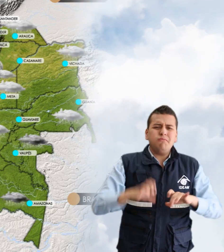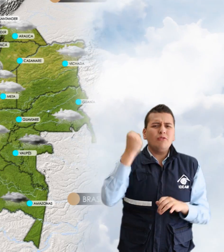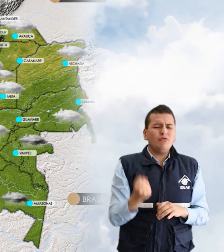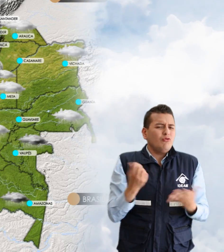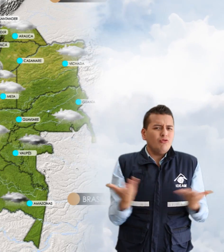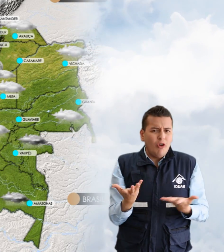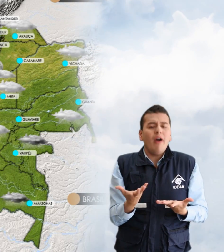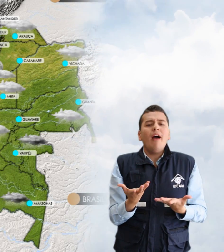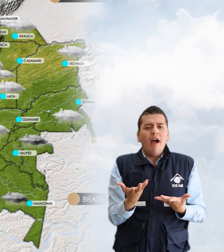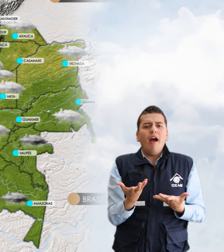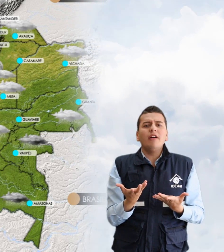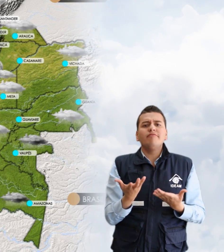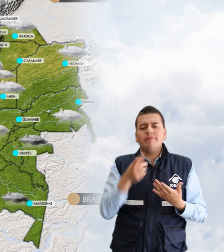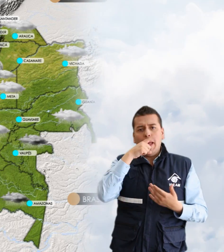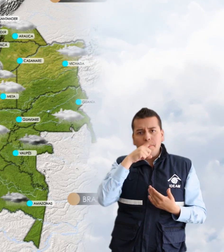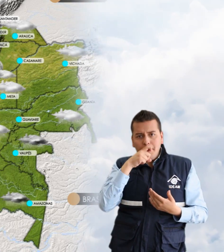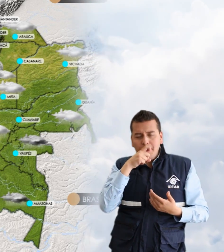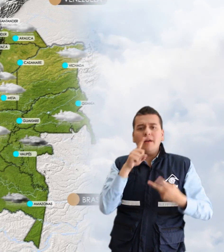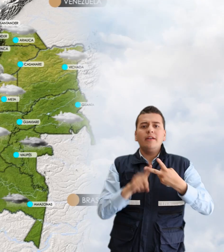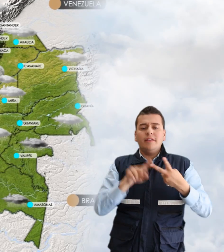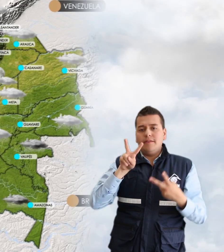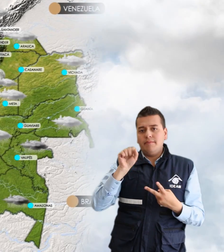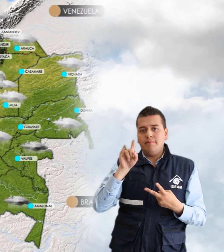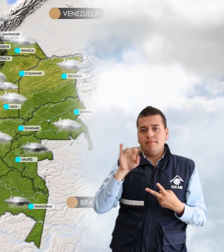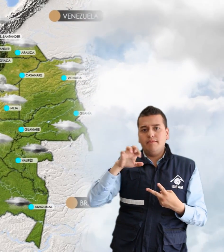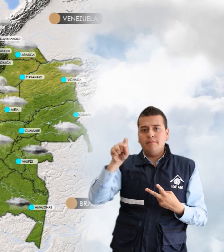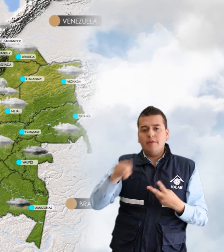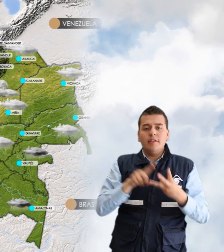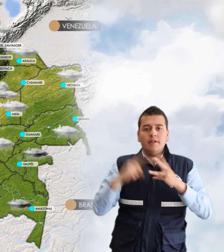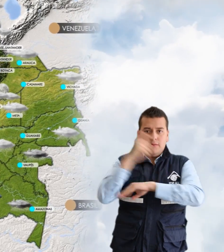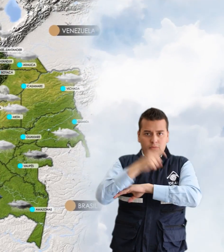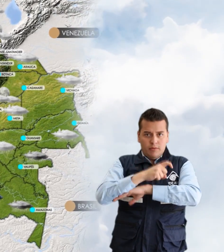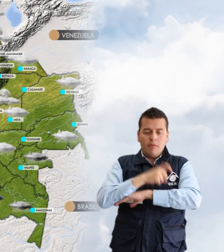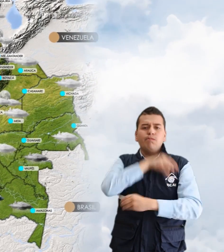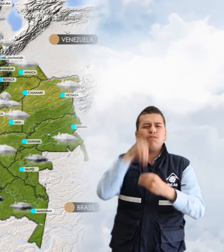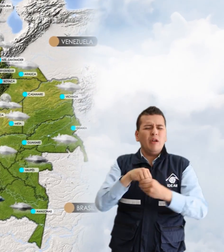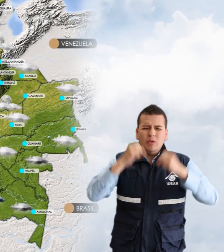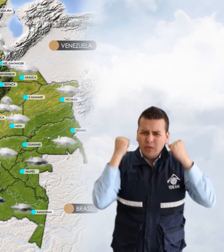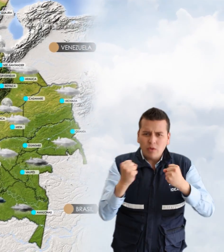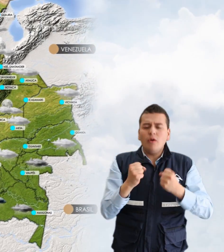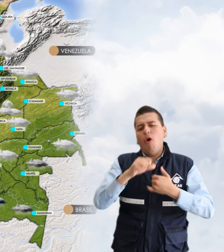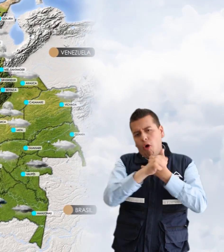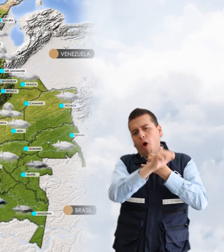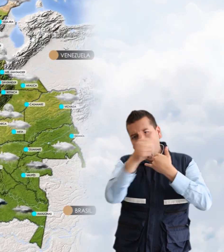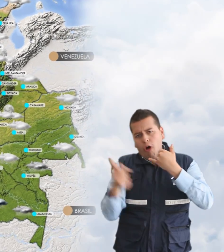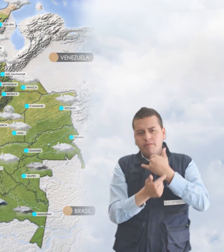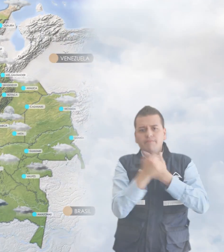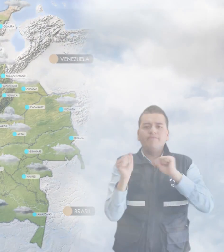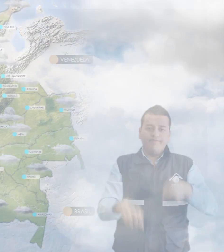departamentos como el Amazonas, también en Vaupés y en Putumayo. Lluvias de menor intensidad en el resto de la región.